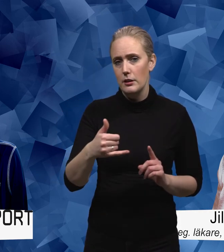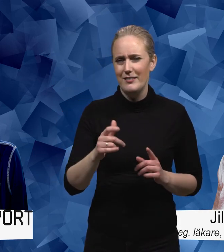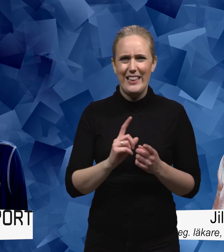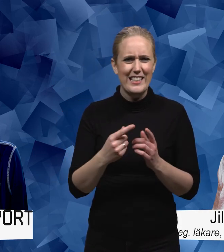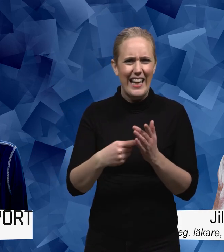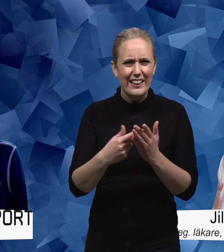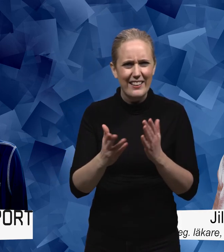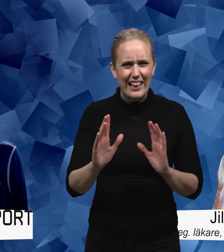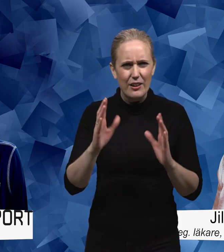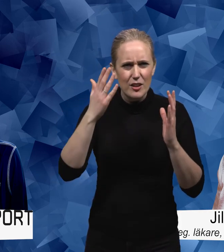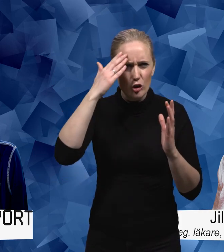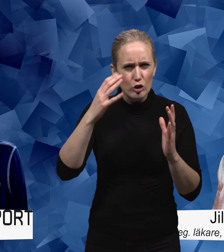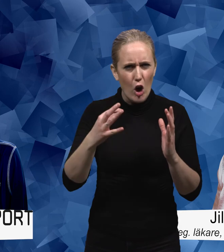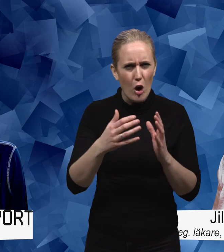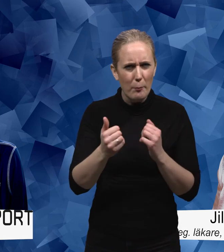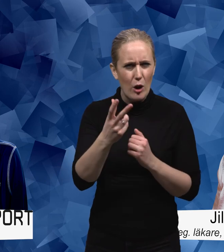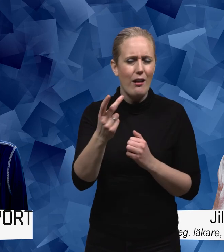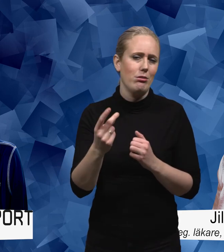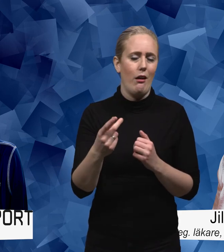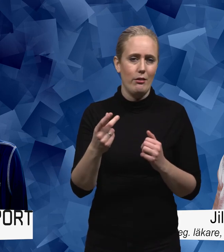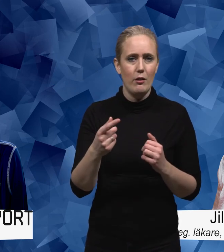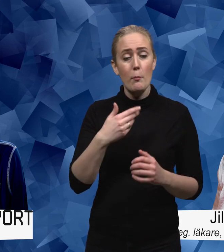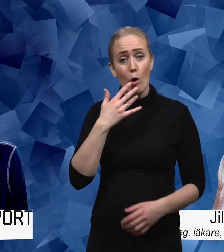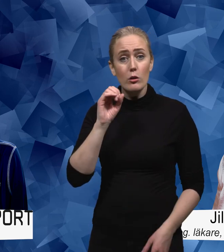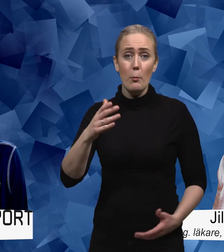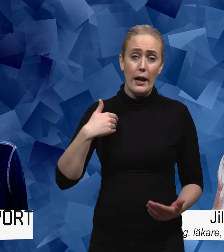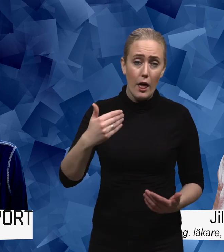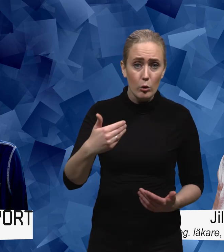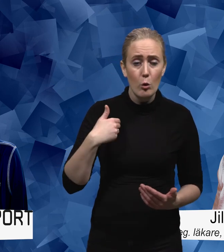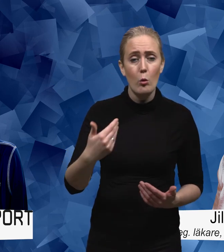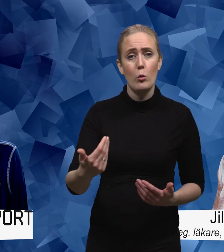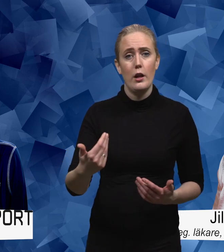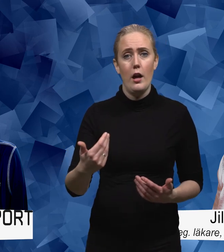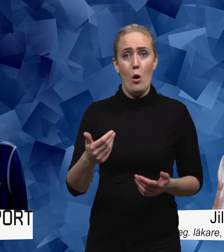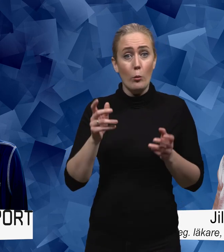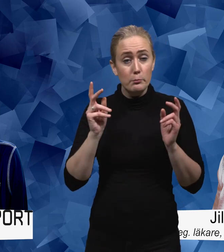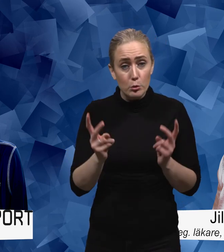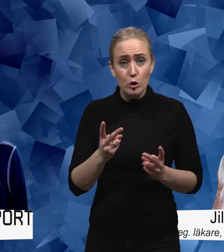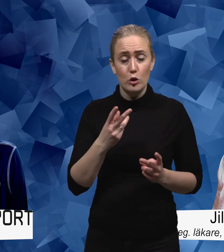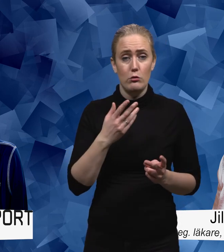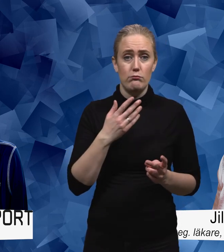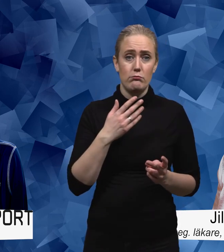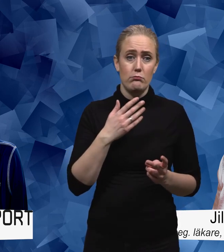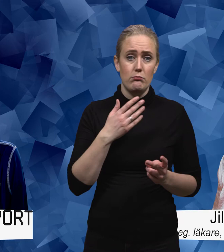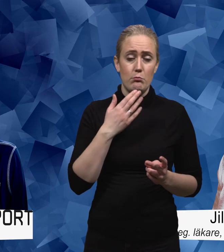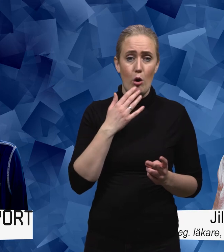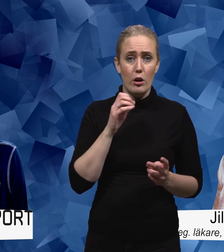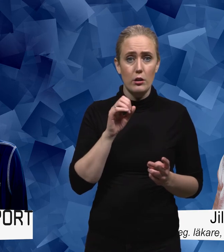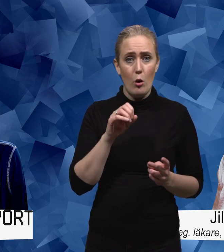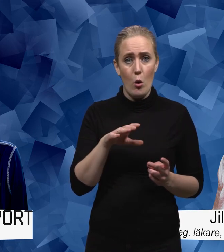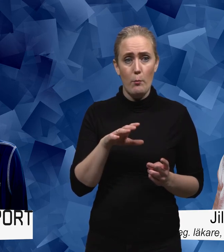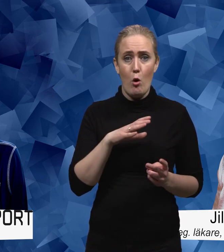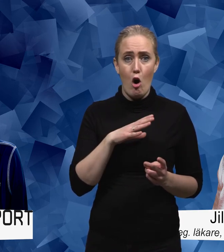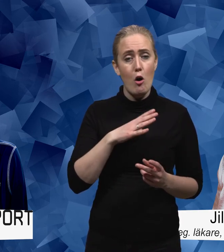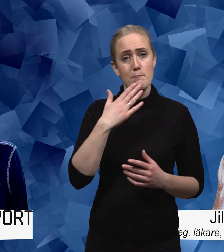livskunskap men någonting åt det hållet få prata om relationer och kanske också få prata och få hjälp med att ha